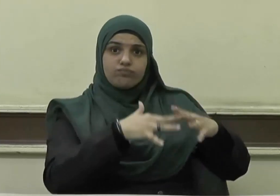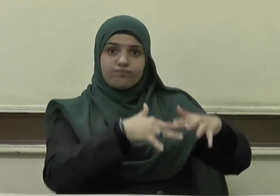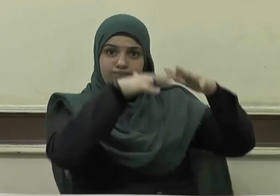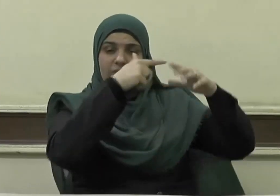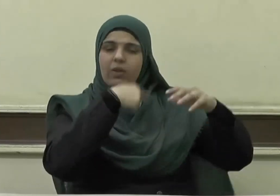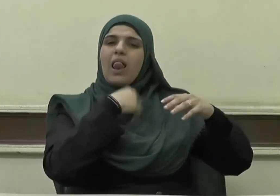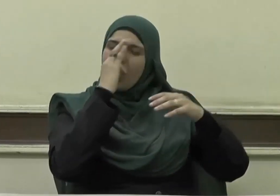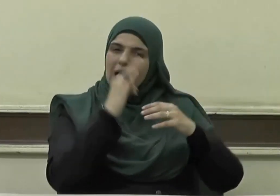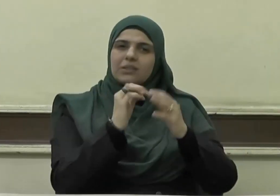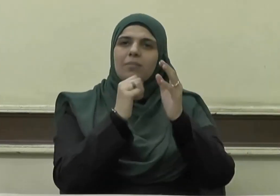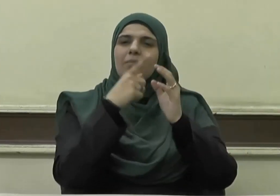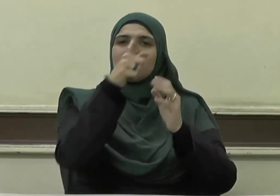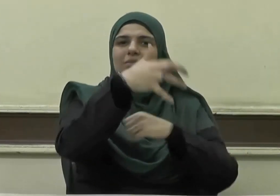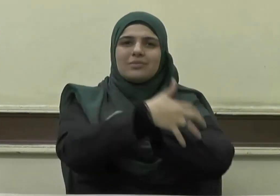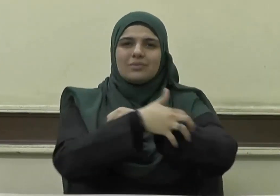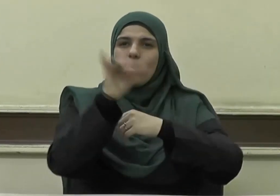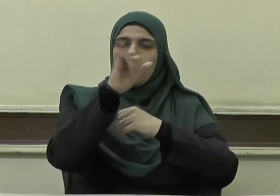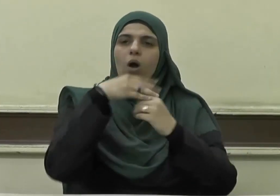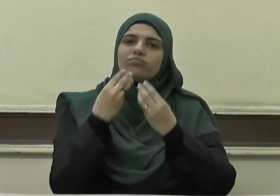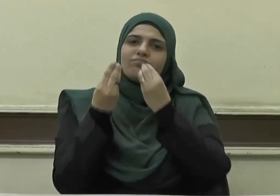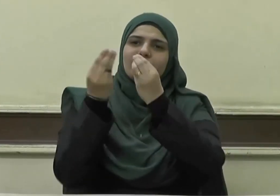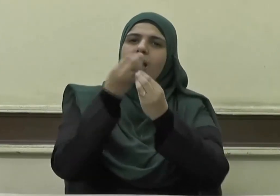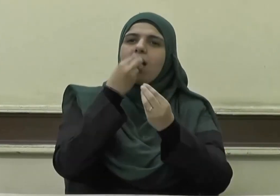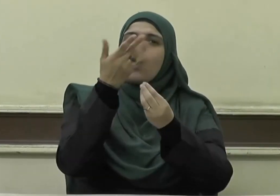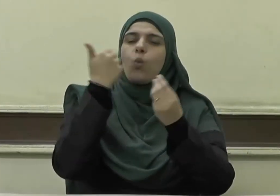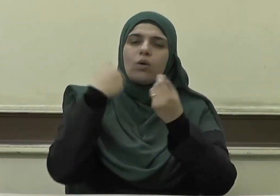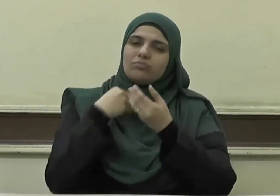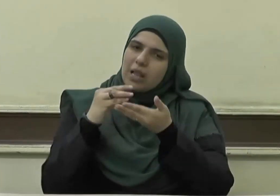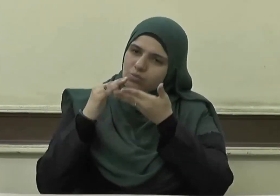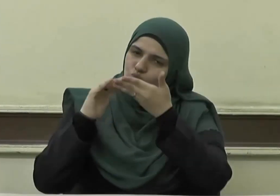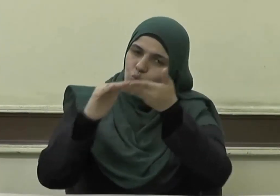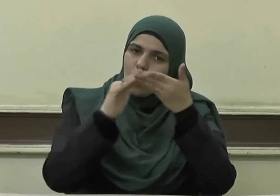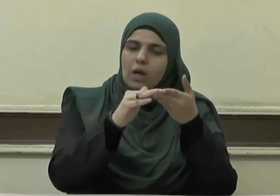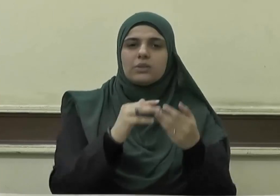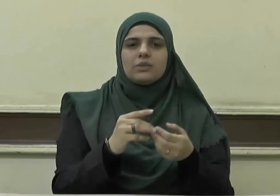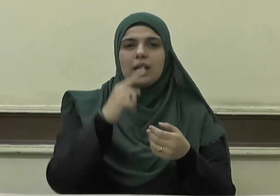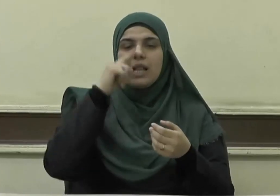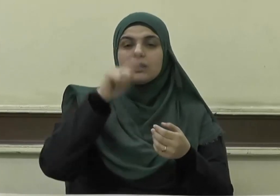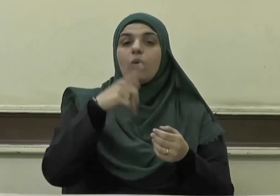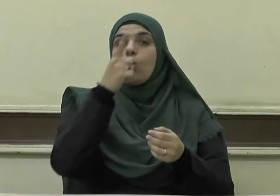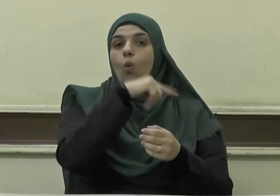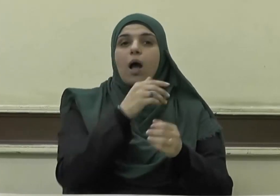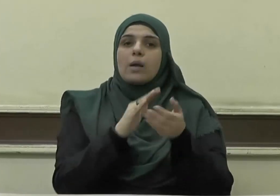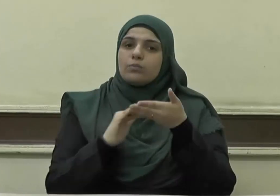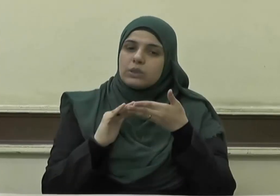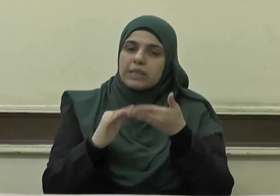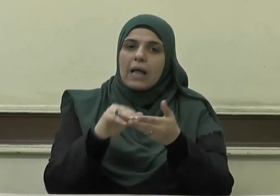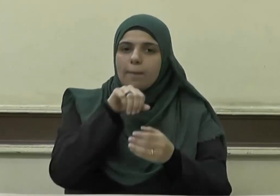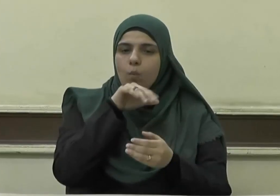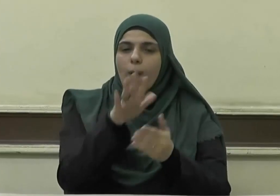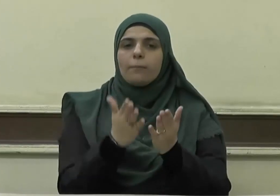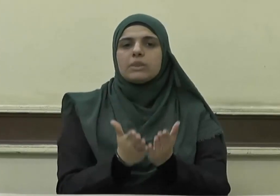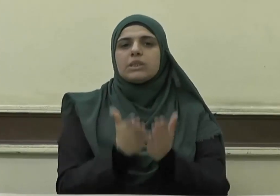به على من لا زاد له وحث النبي صلى الله عليه وسلم